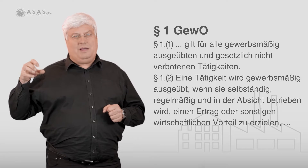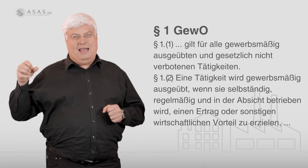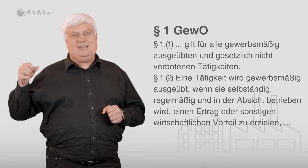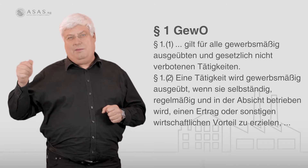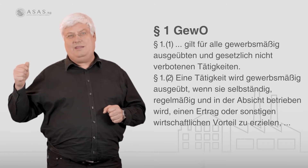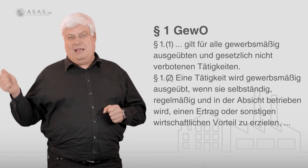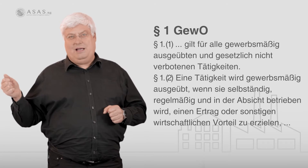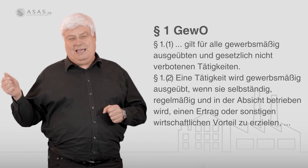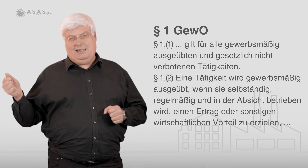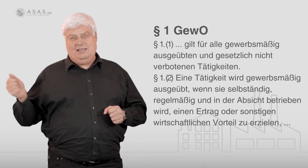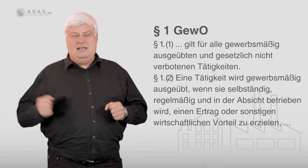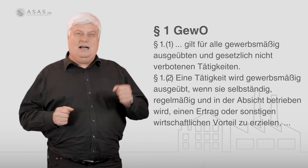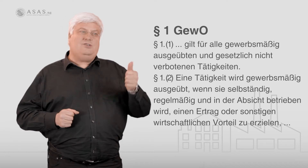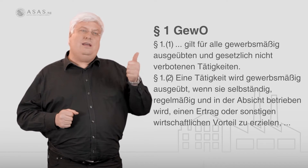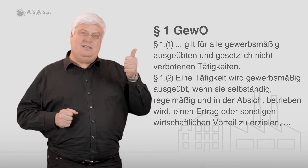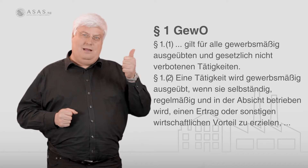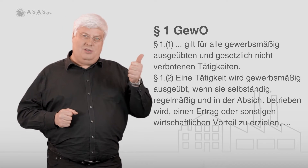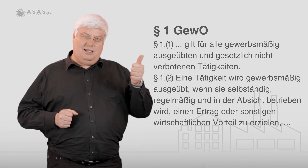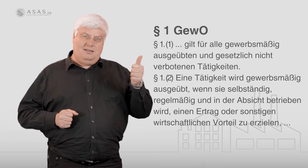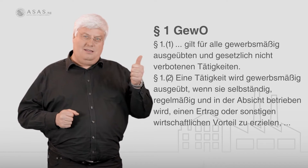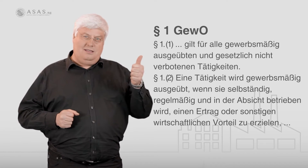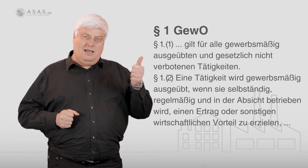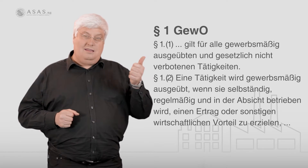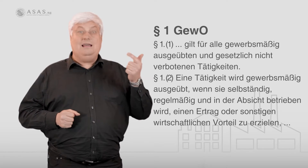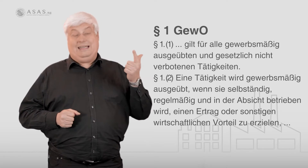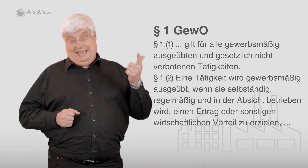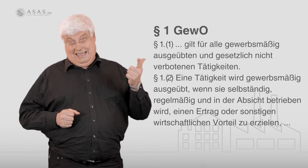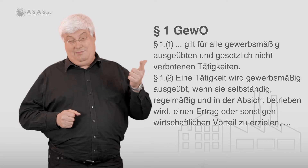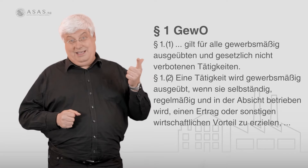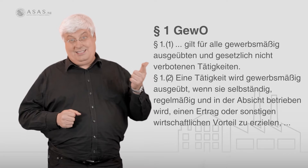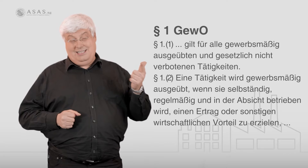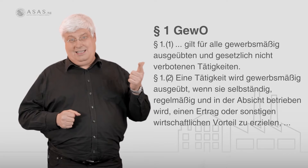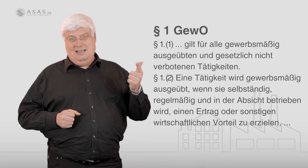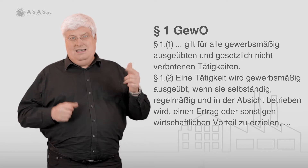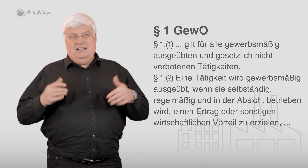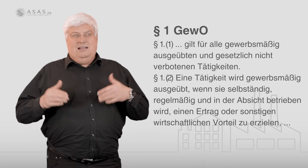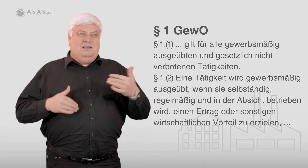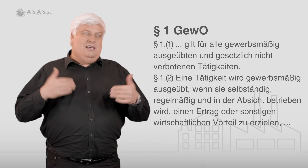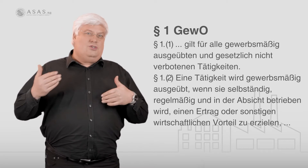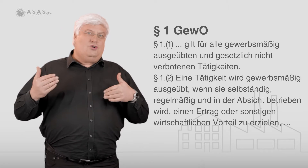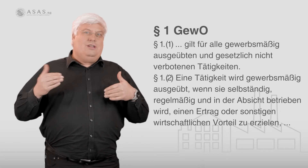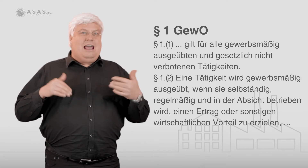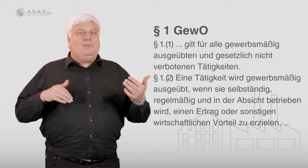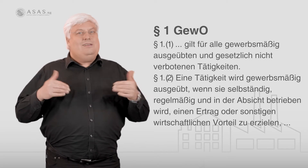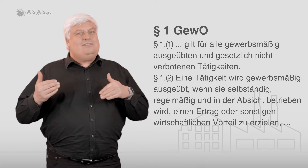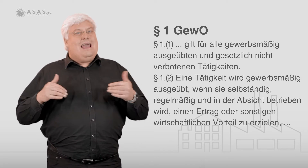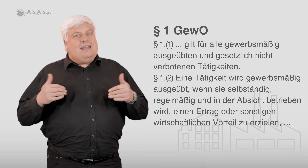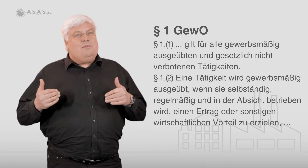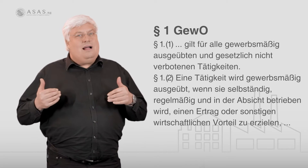Bereich der Arbeitnehmer kennen. Also eine selbstständige Tätigkeit, regelmäßig. Das heißt so schön, einmal ist keinmal,